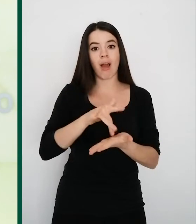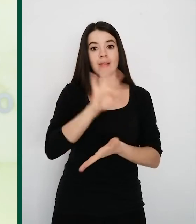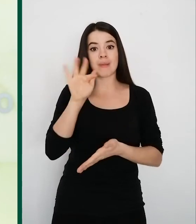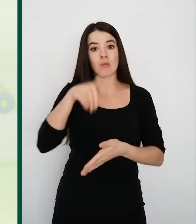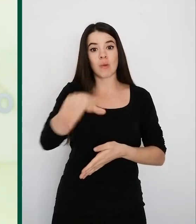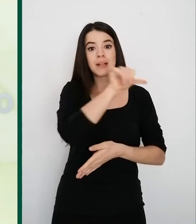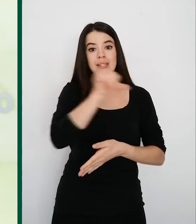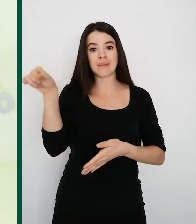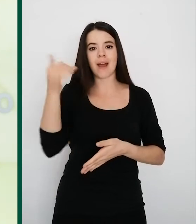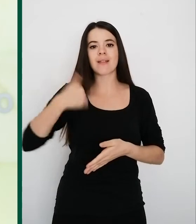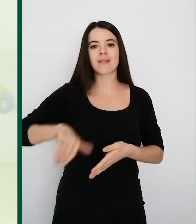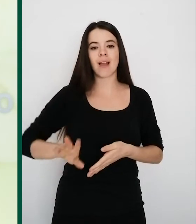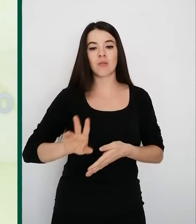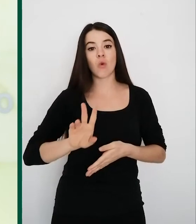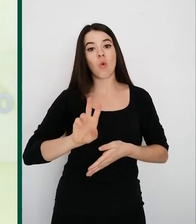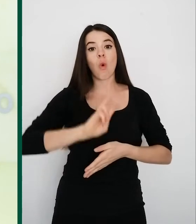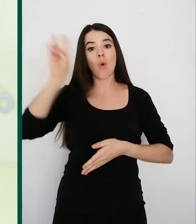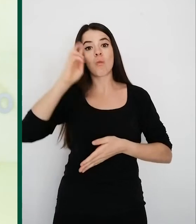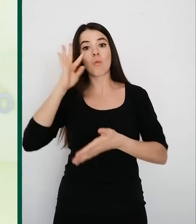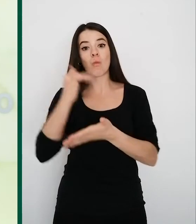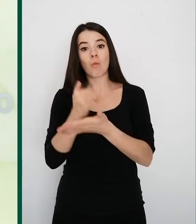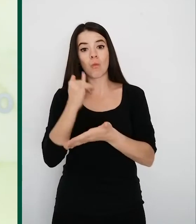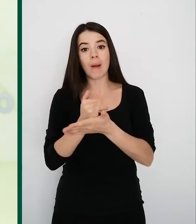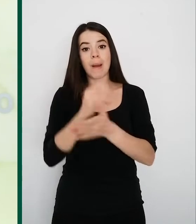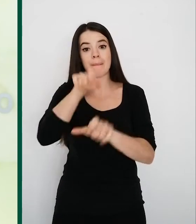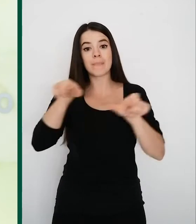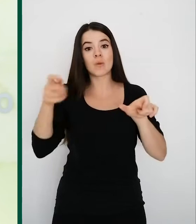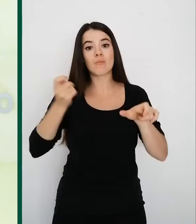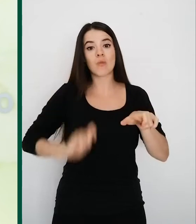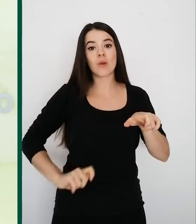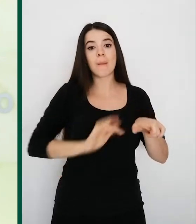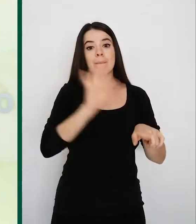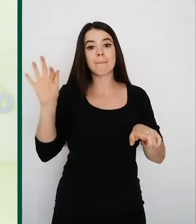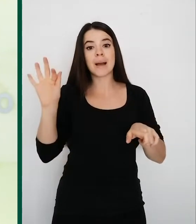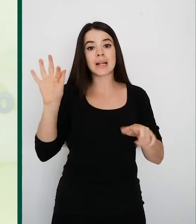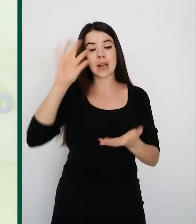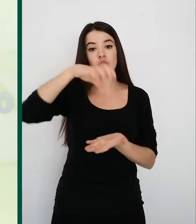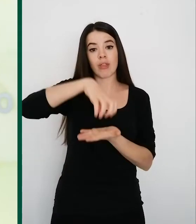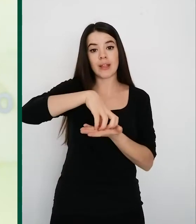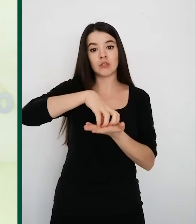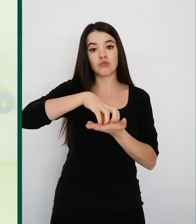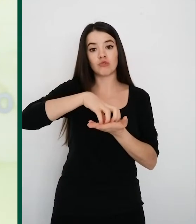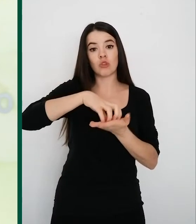concluiremos la segunda vuelta de test a todos los profesionales y residentes de los centros sociosanitarios.